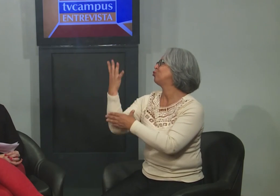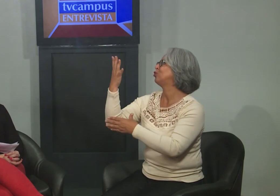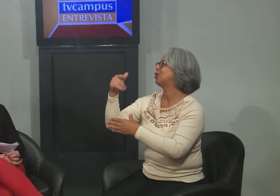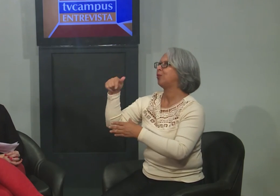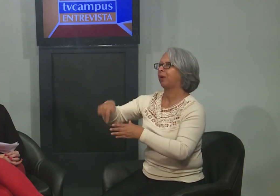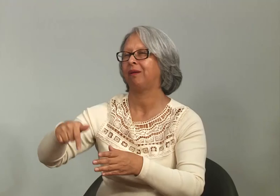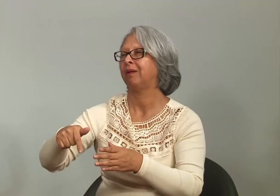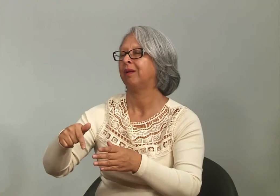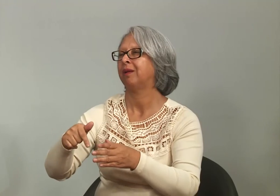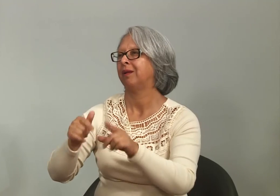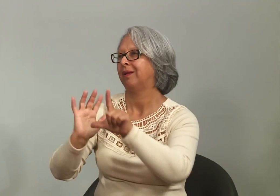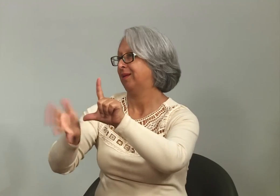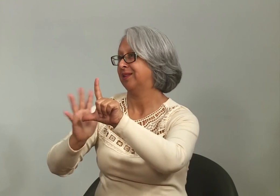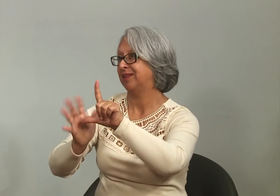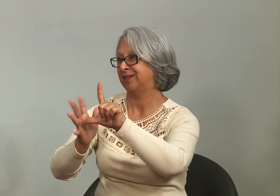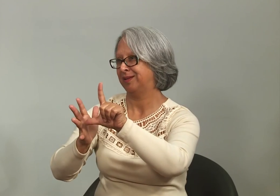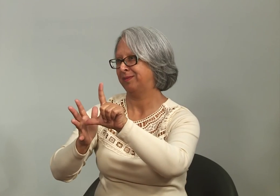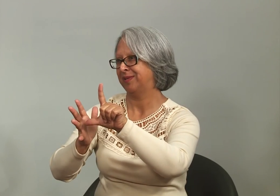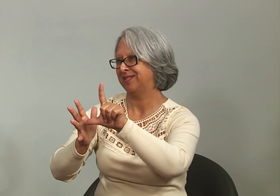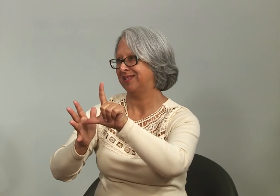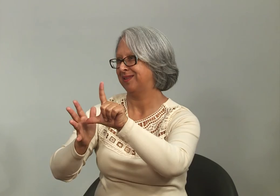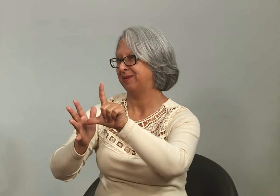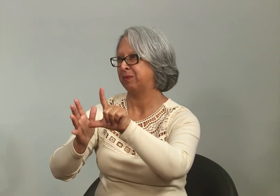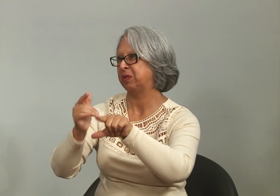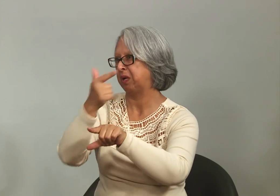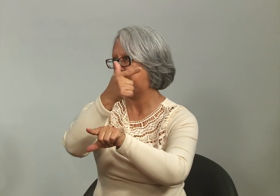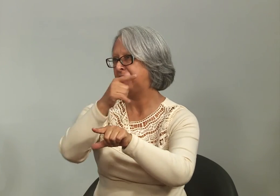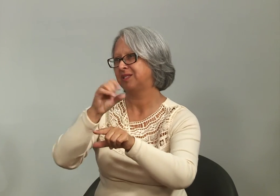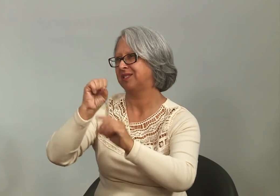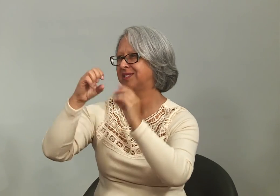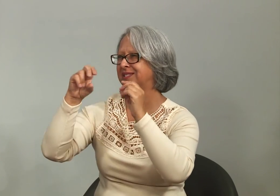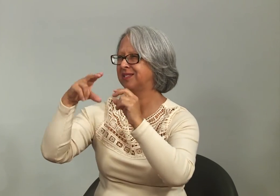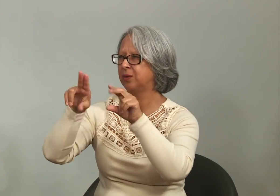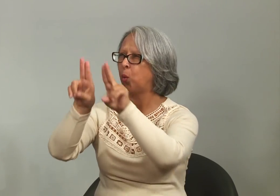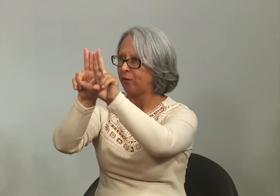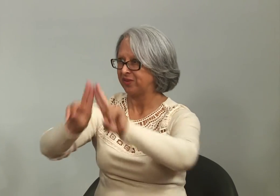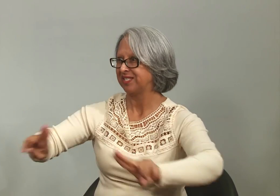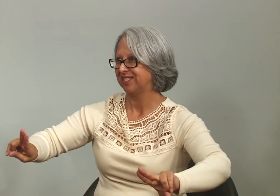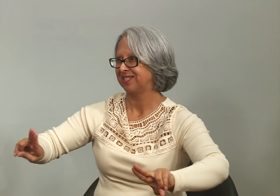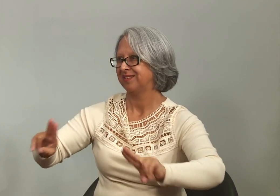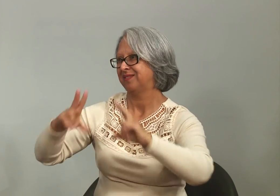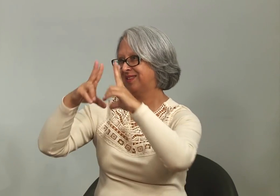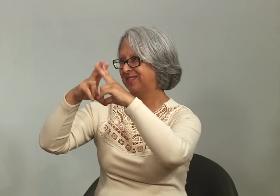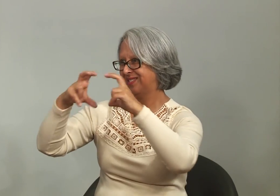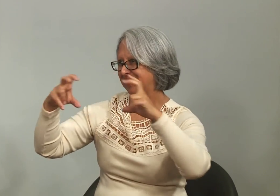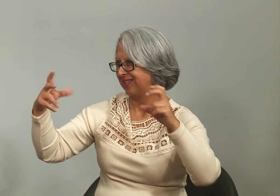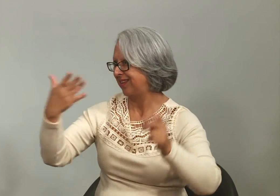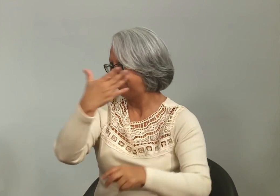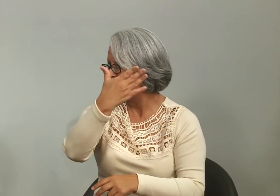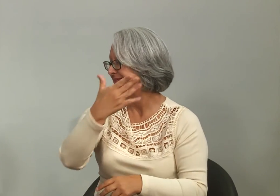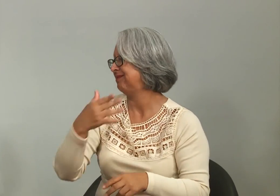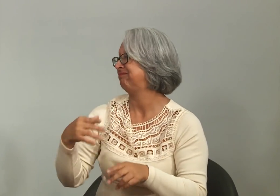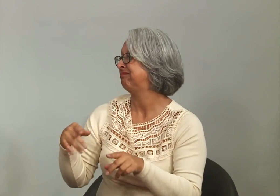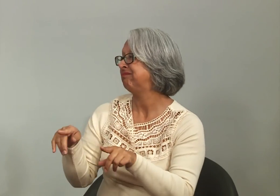a ideia de criar o Letras Libras na UFSC, né? Na Universidade Federal de